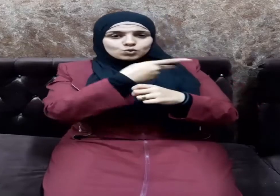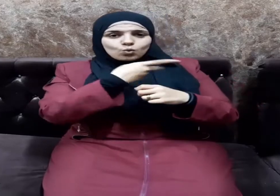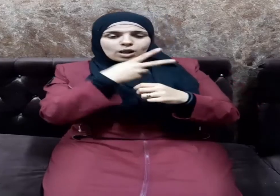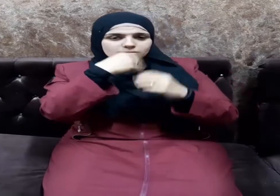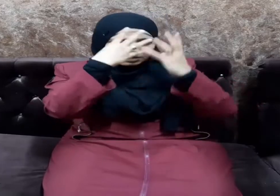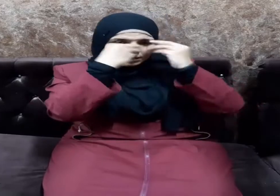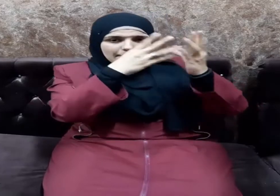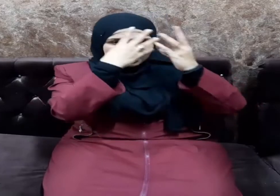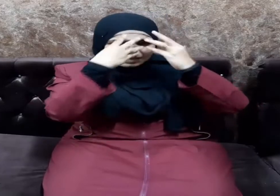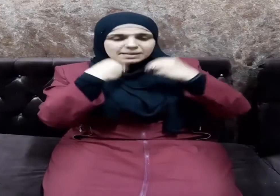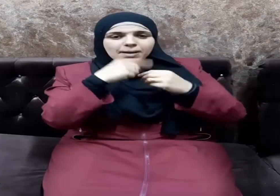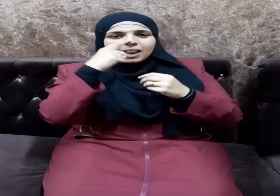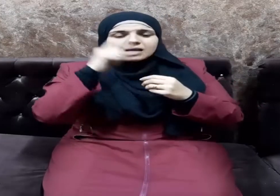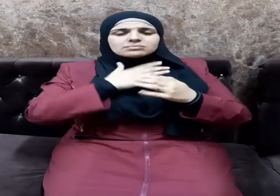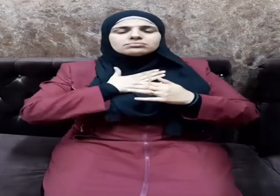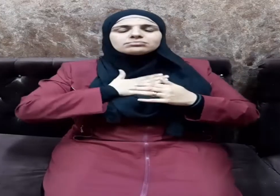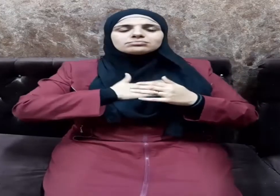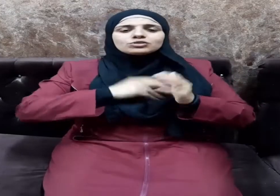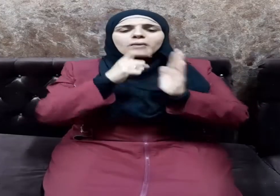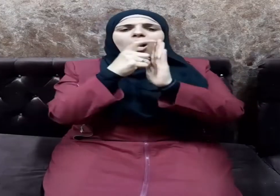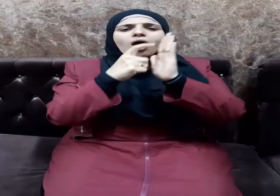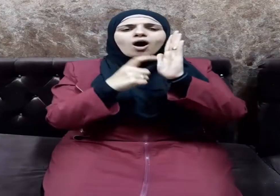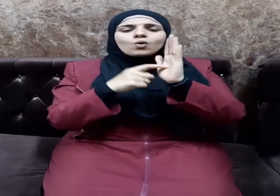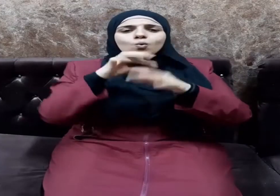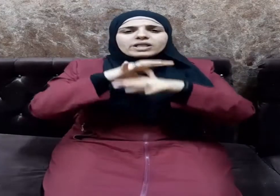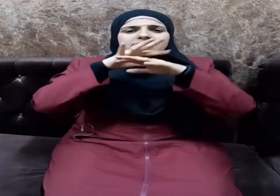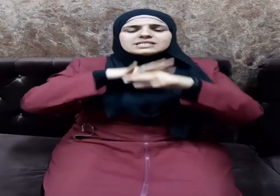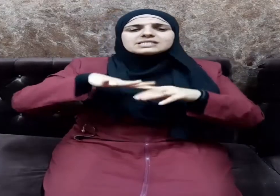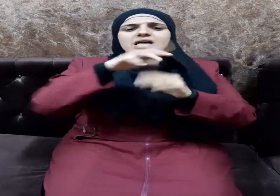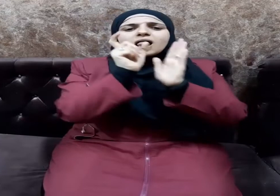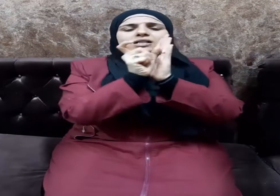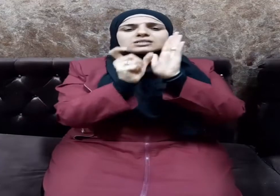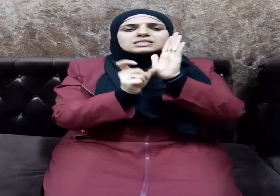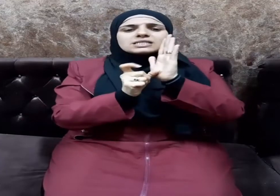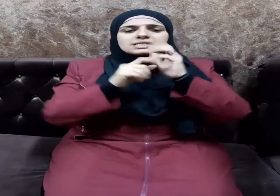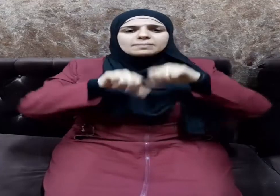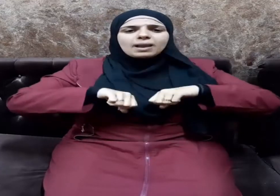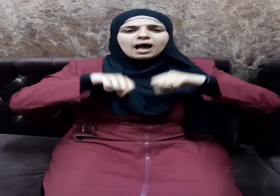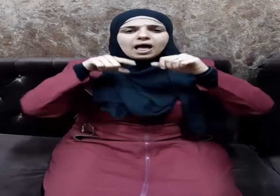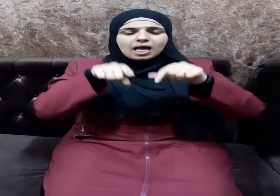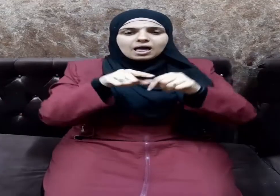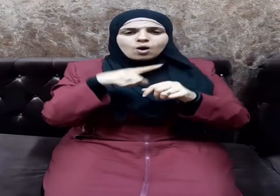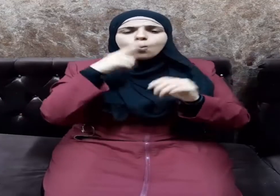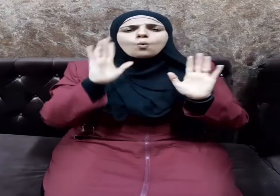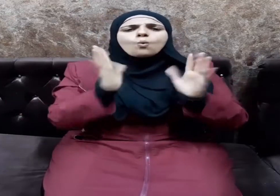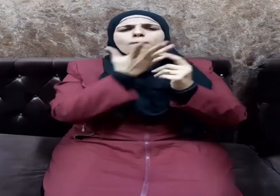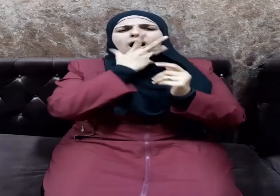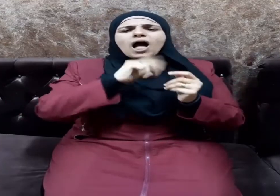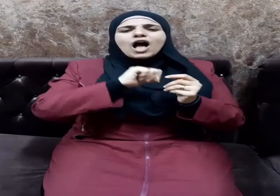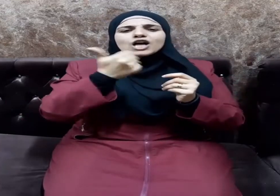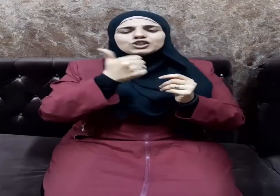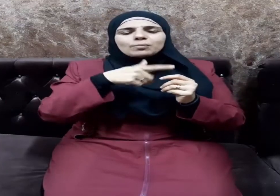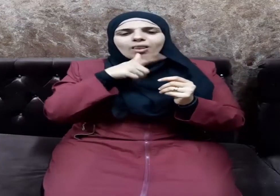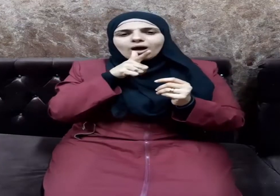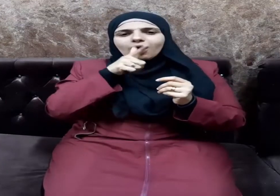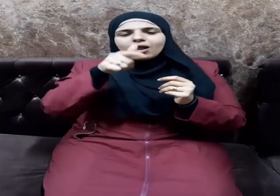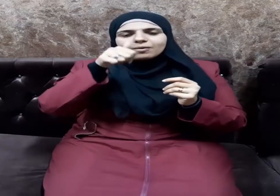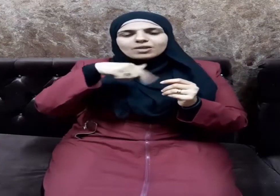وقانونا إنسانيا ينظم الحياة وما أجمل ما قاله أبو الدرداء